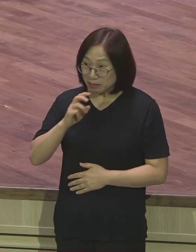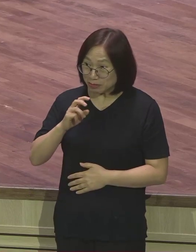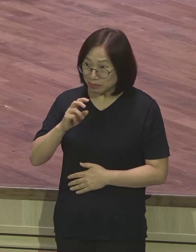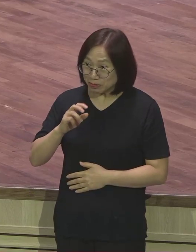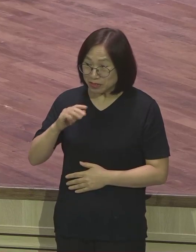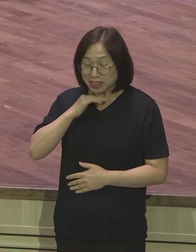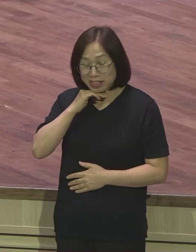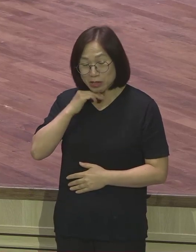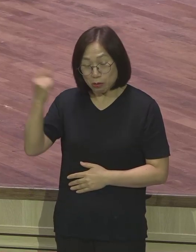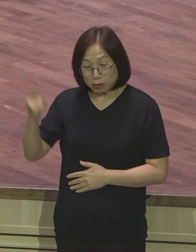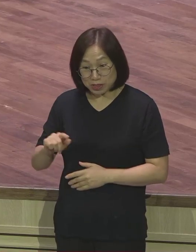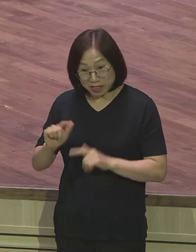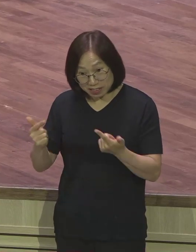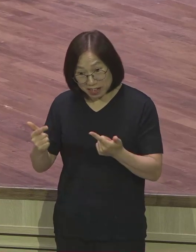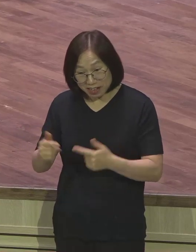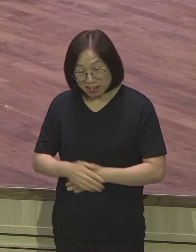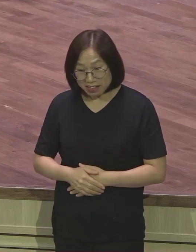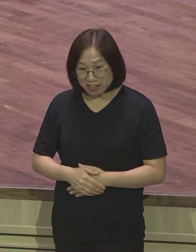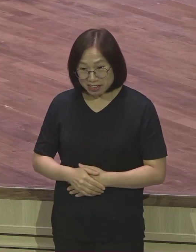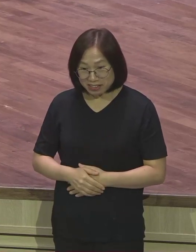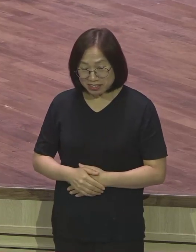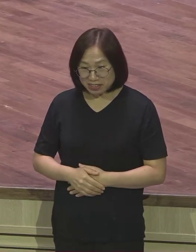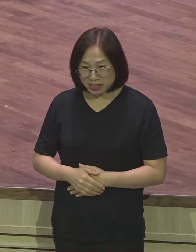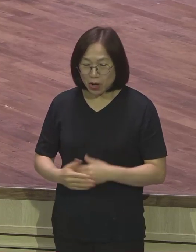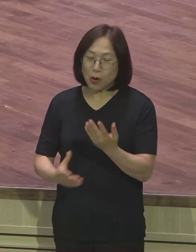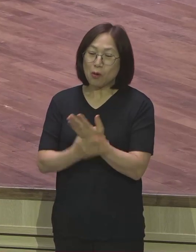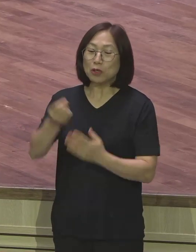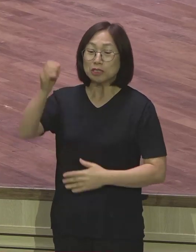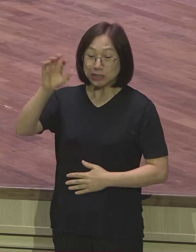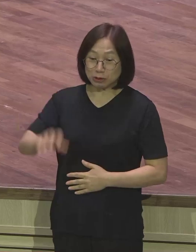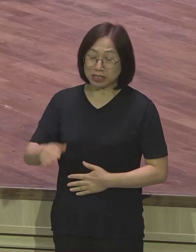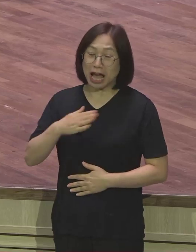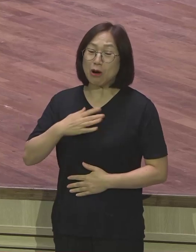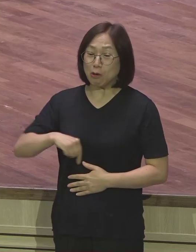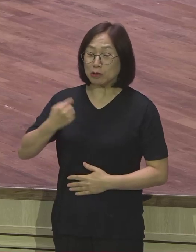와요. 나중에 원리스 홀 그 넓은 곳에 저 혼자 남았습니다. 랩몬트가 안 와가지고